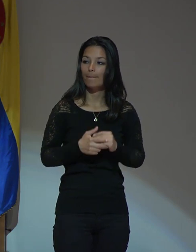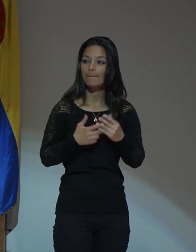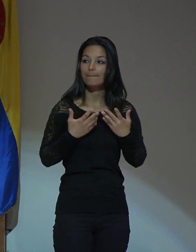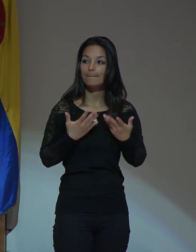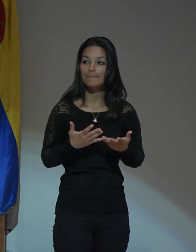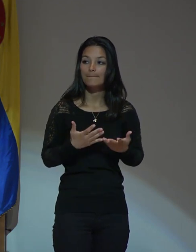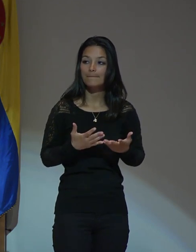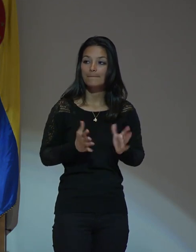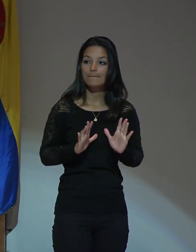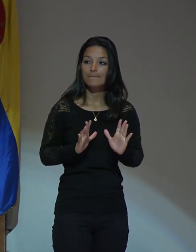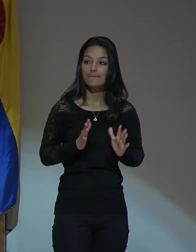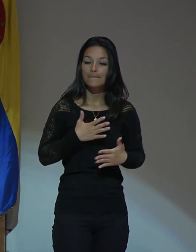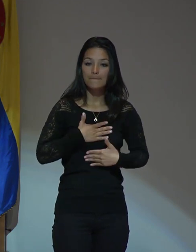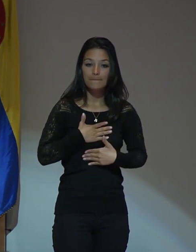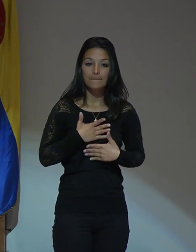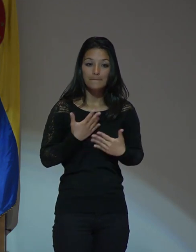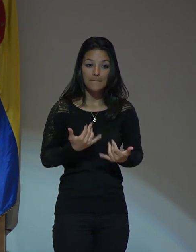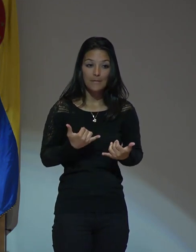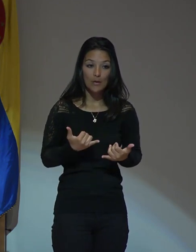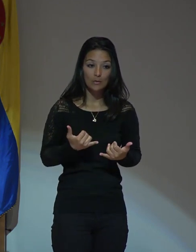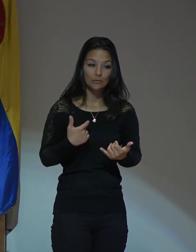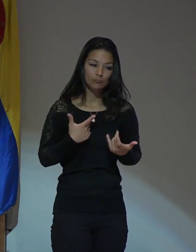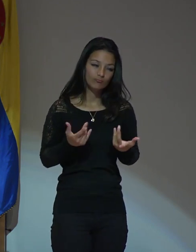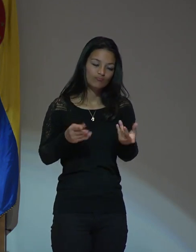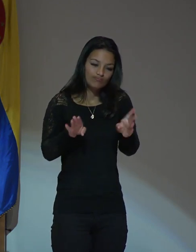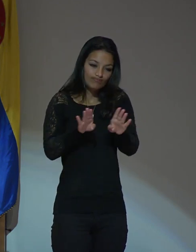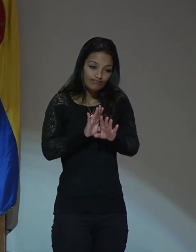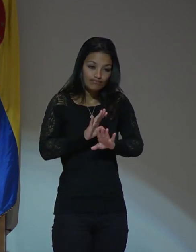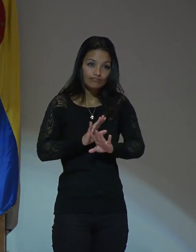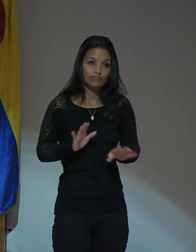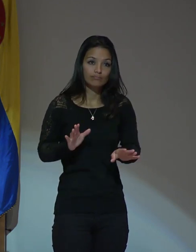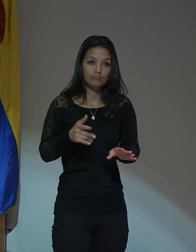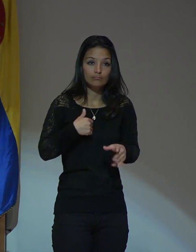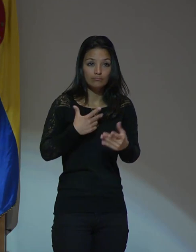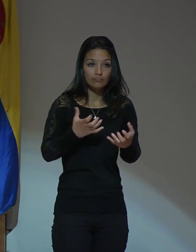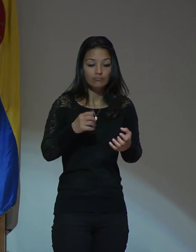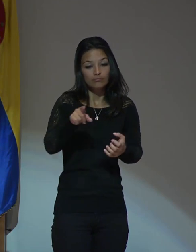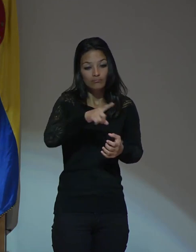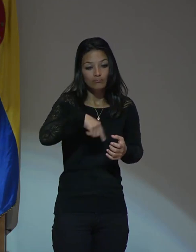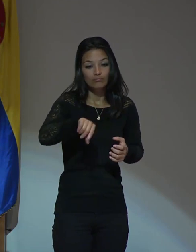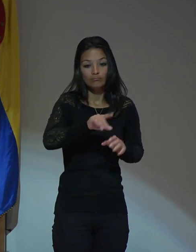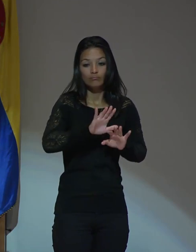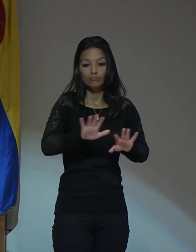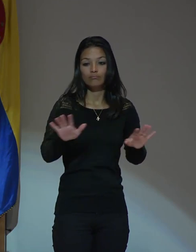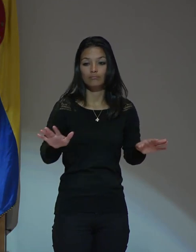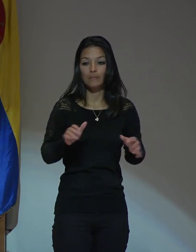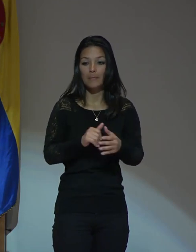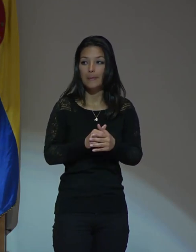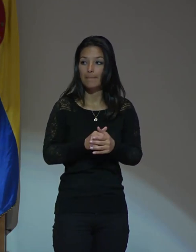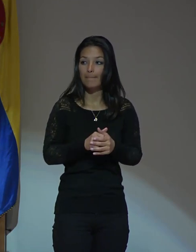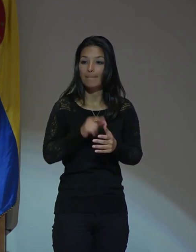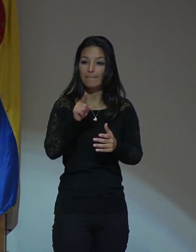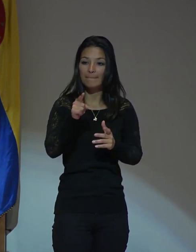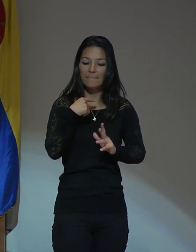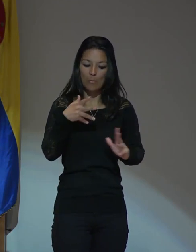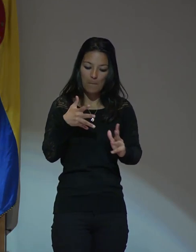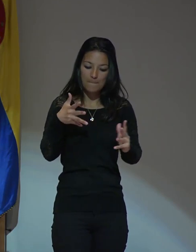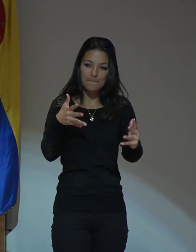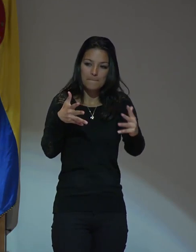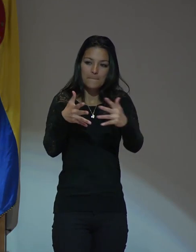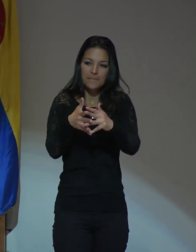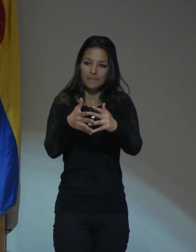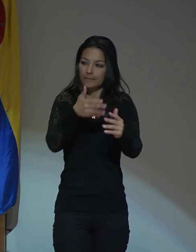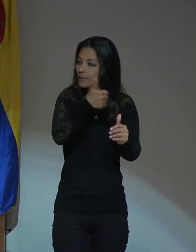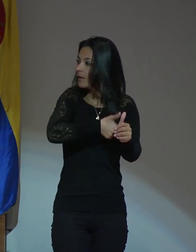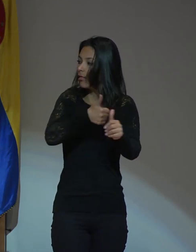yo con esto quiero cerrar deseándoles que se conecten cada